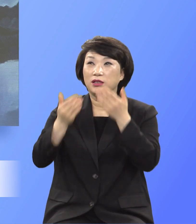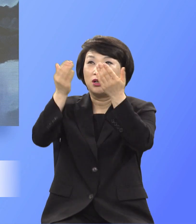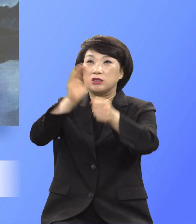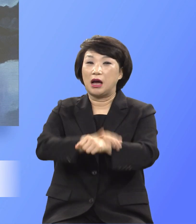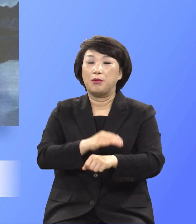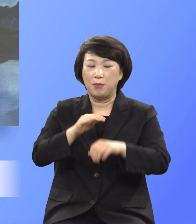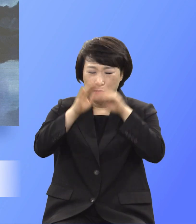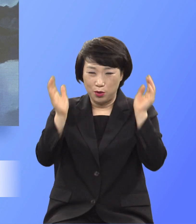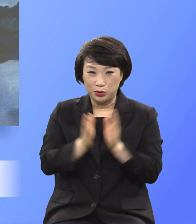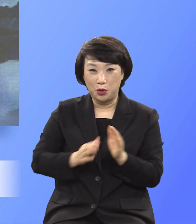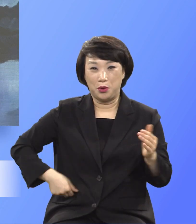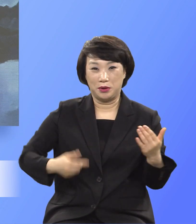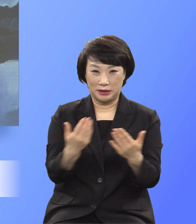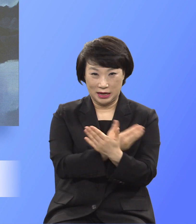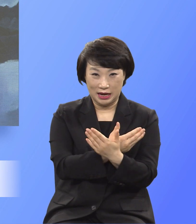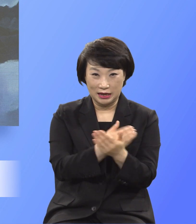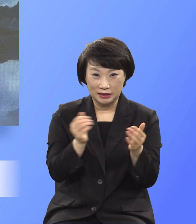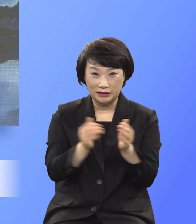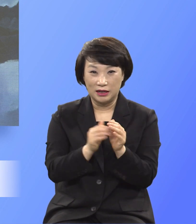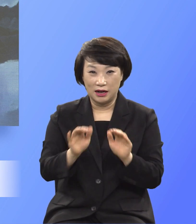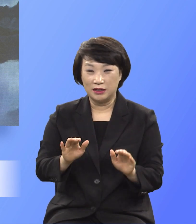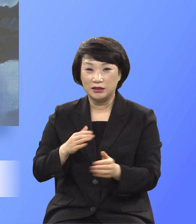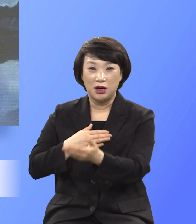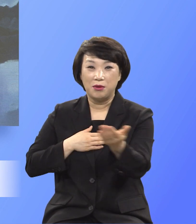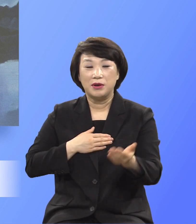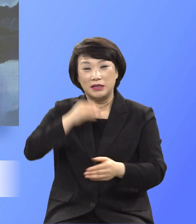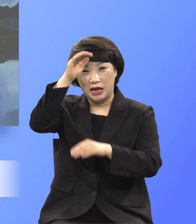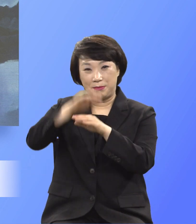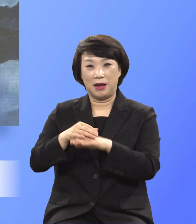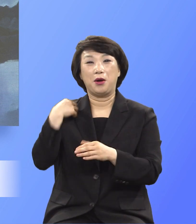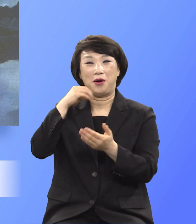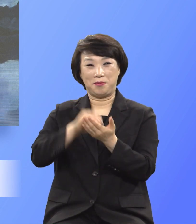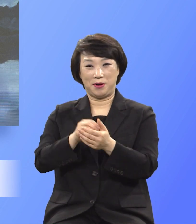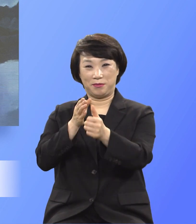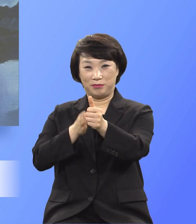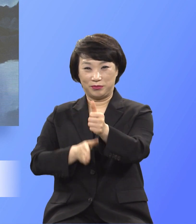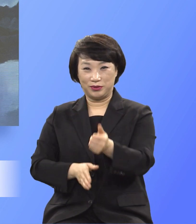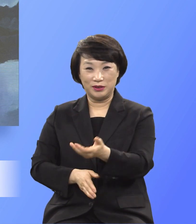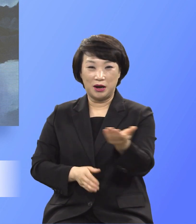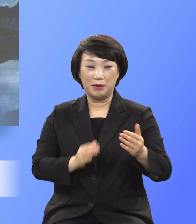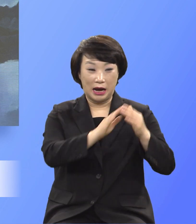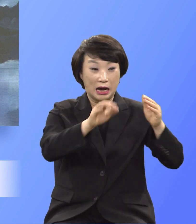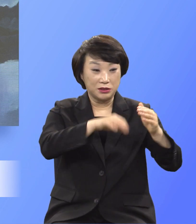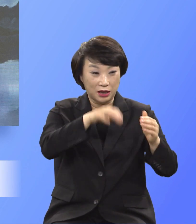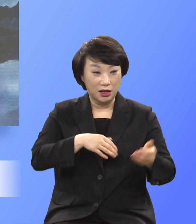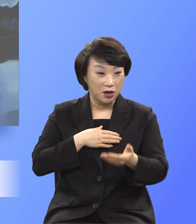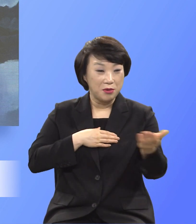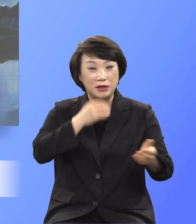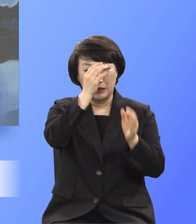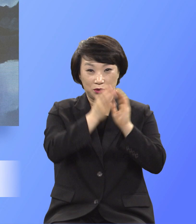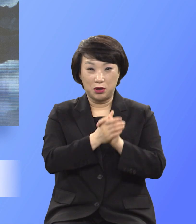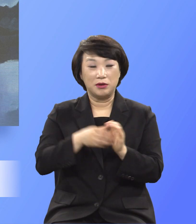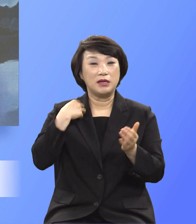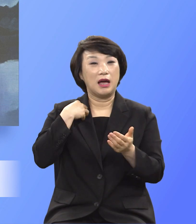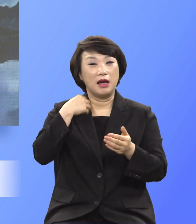회개 됨으로 말미암아 여러분의 예배가 회복될 것입니다 집에서도 기도하고 예배를 회복하기 바랍니다